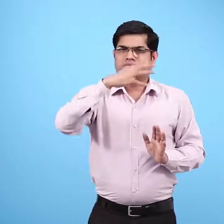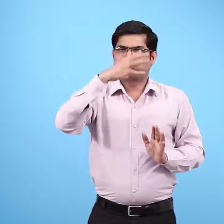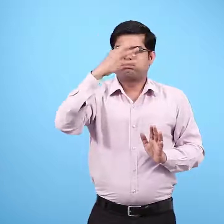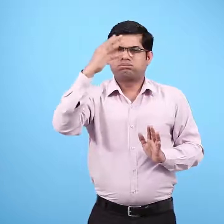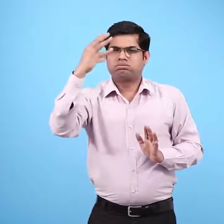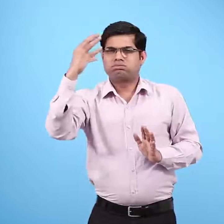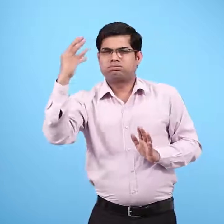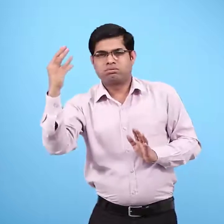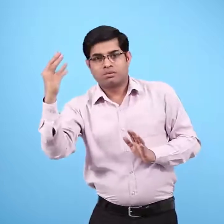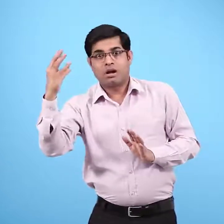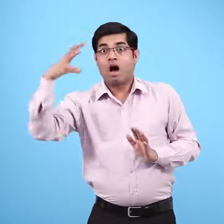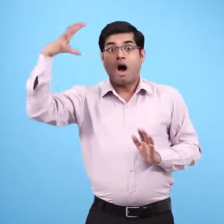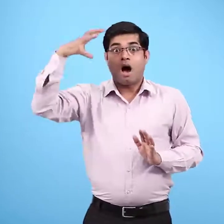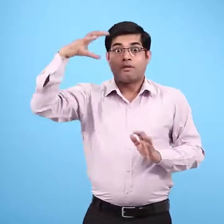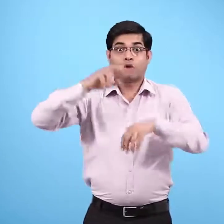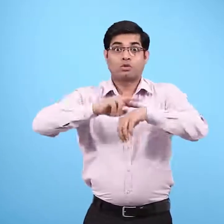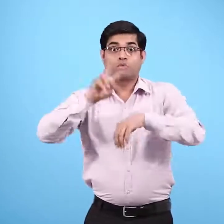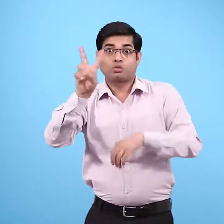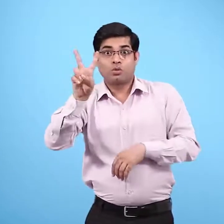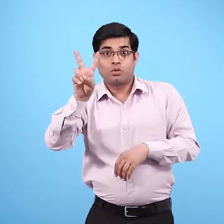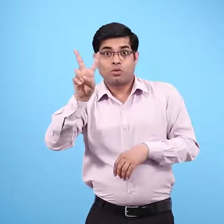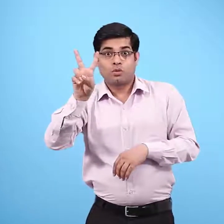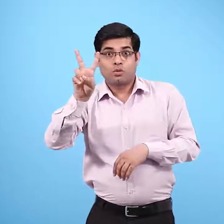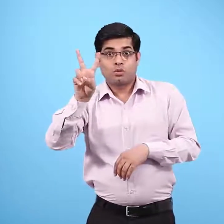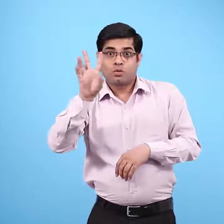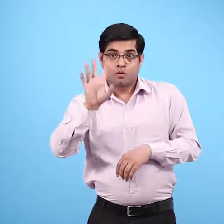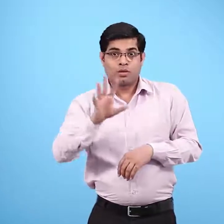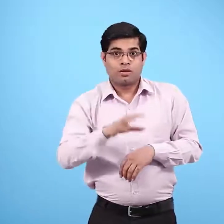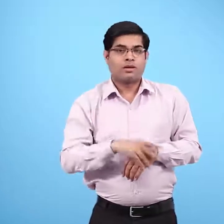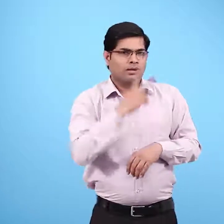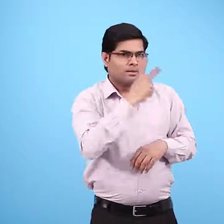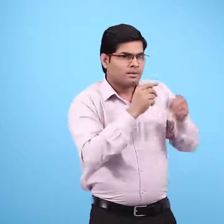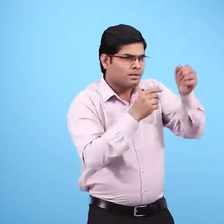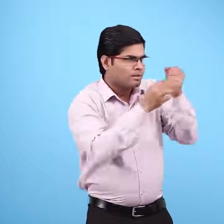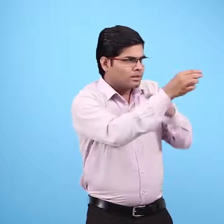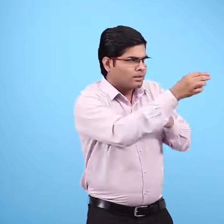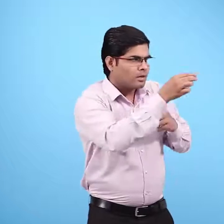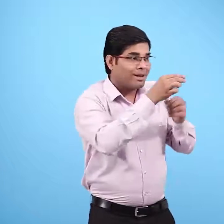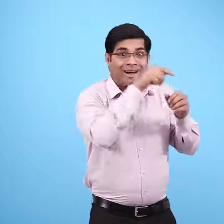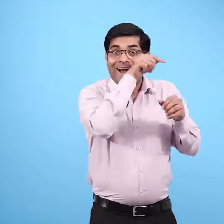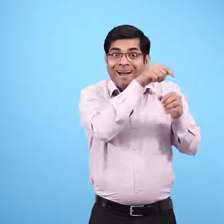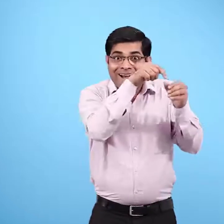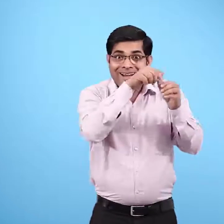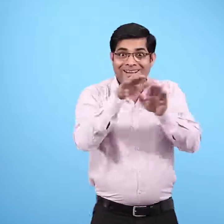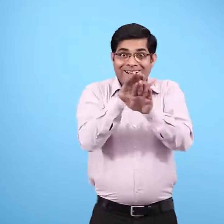दोपहर के दो बजे तक उन्होंने देखा कि मचली के सब टुकडे पूरी तरह से घुल चुके थे